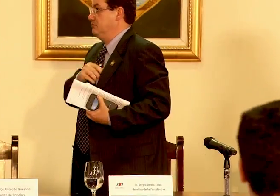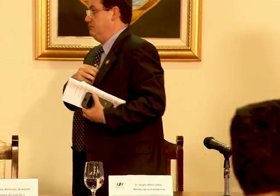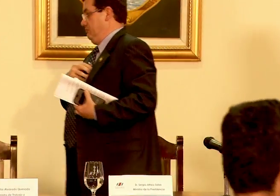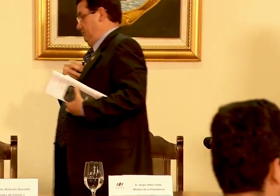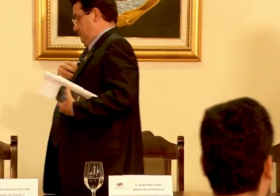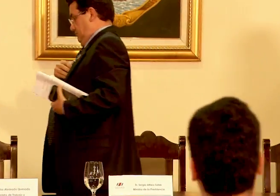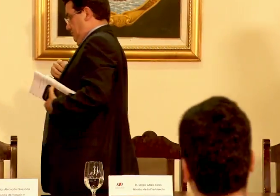Gracias